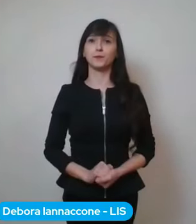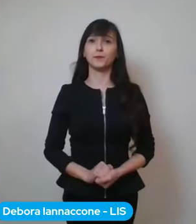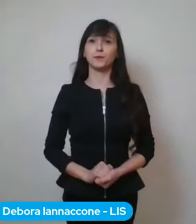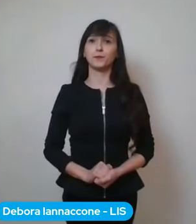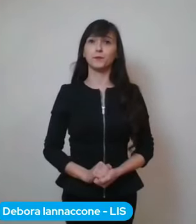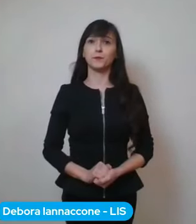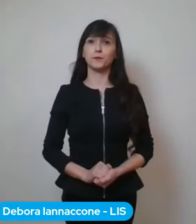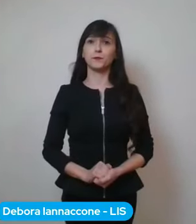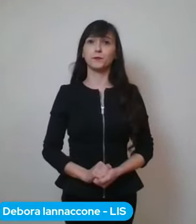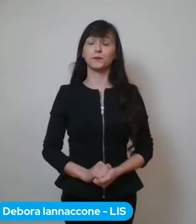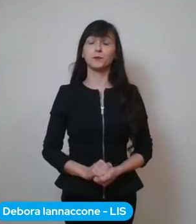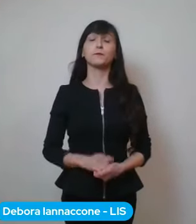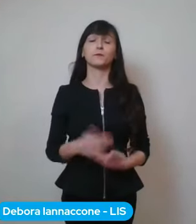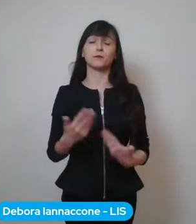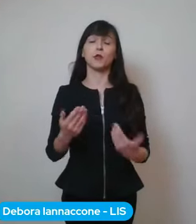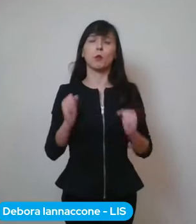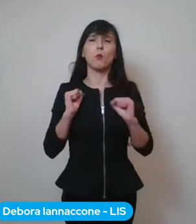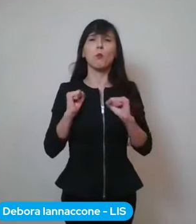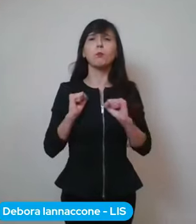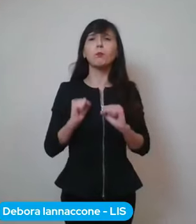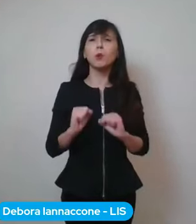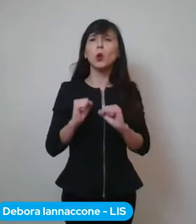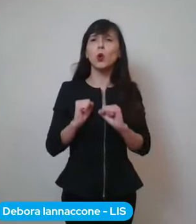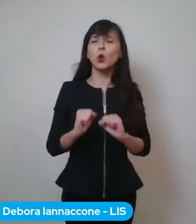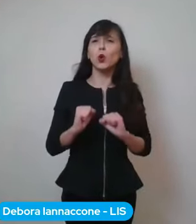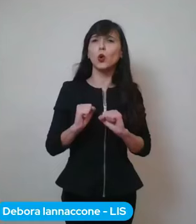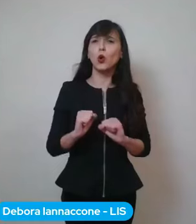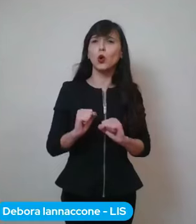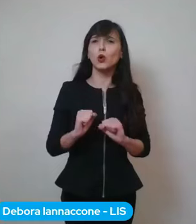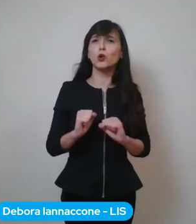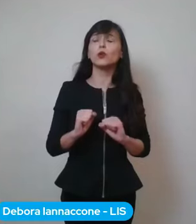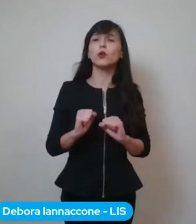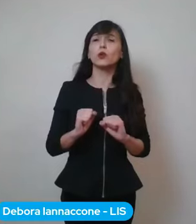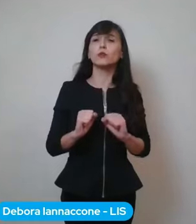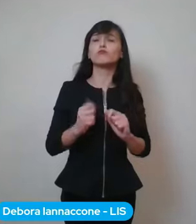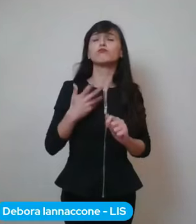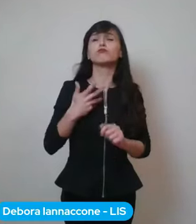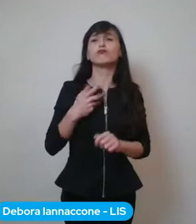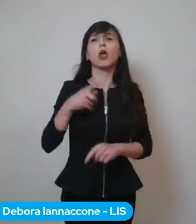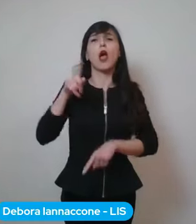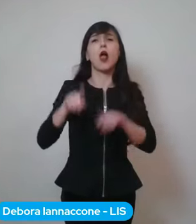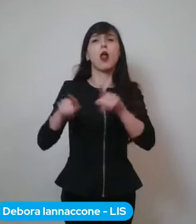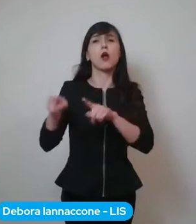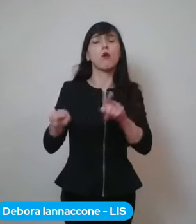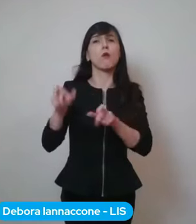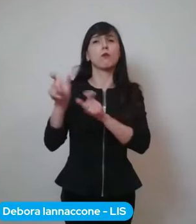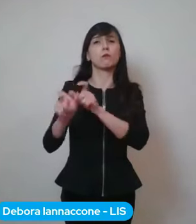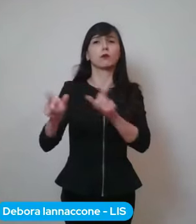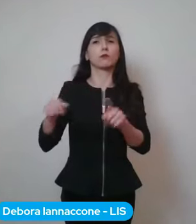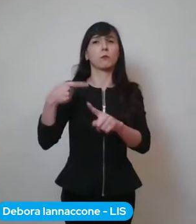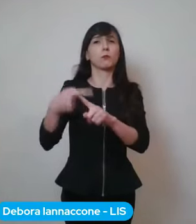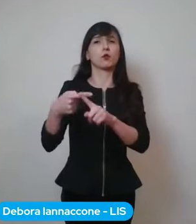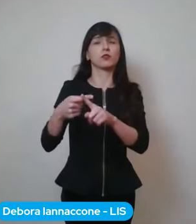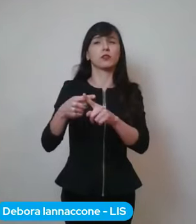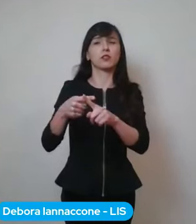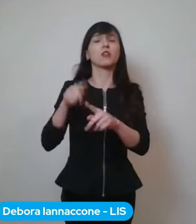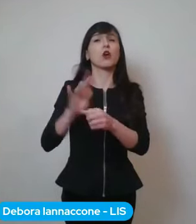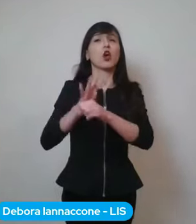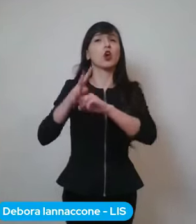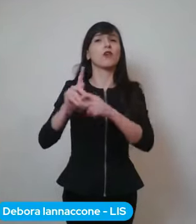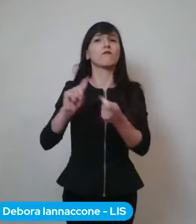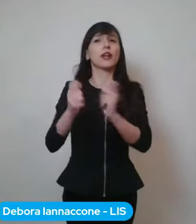È possibile che ci siano dei casi di variante inglese che in qualche maniera alcuni sono stati già